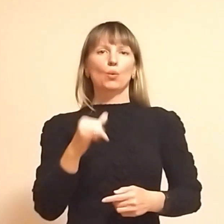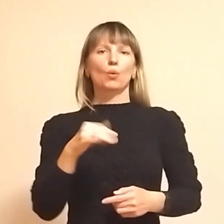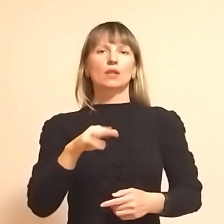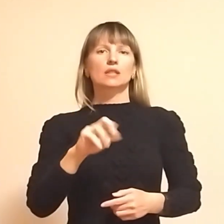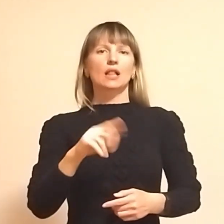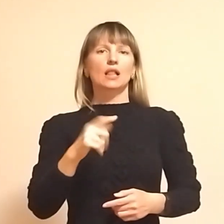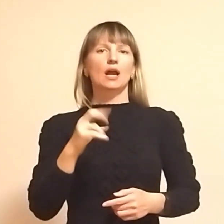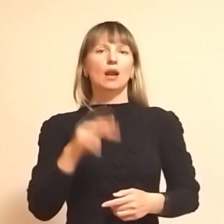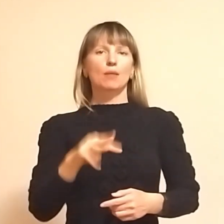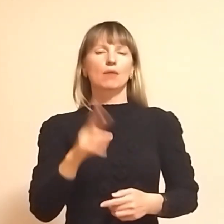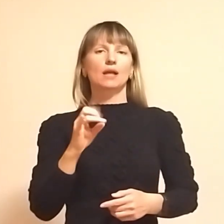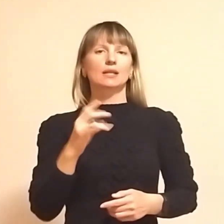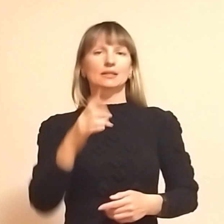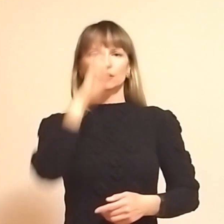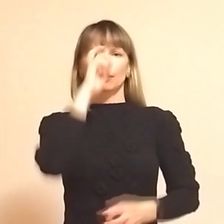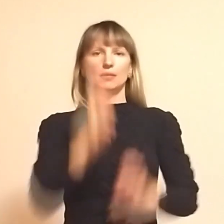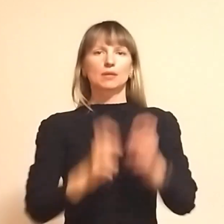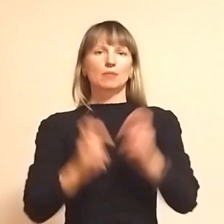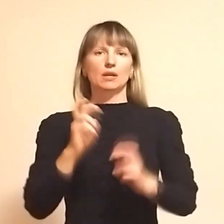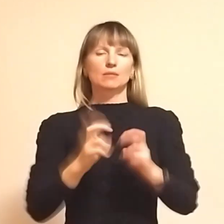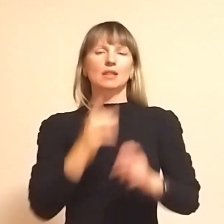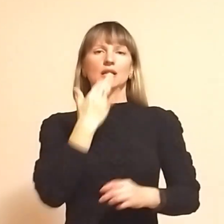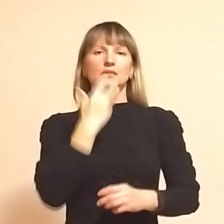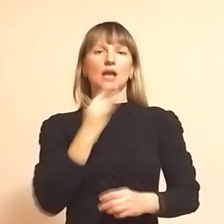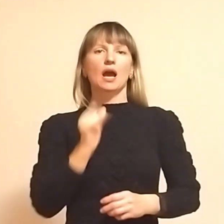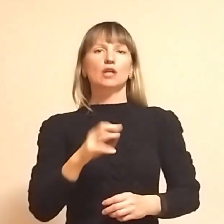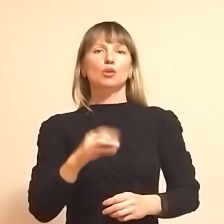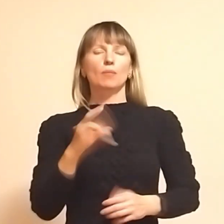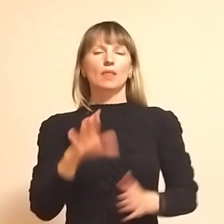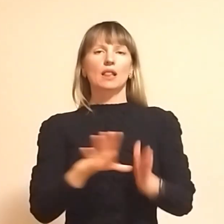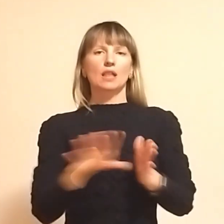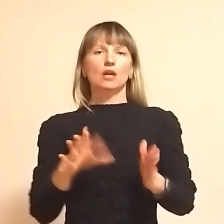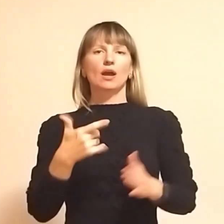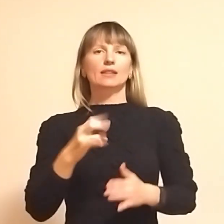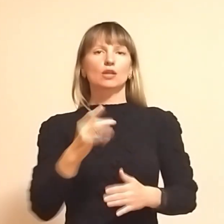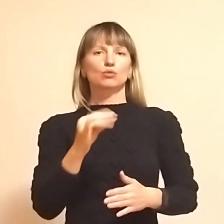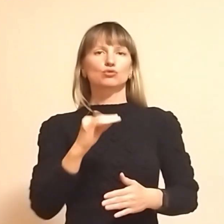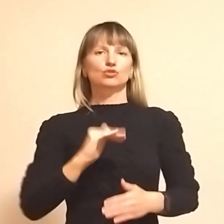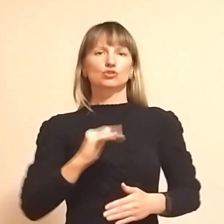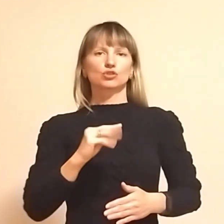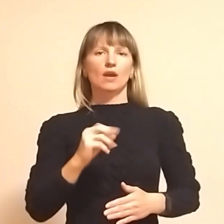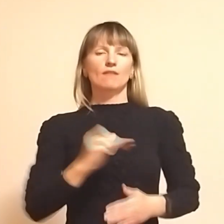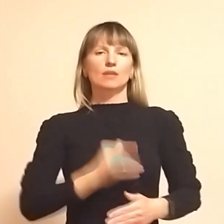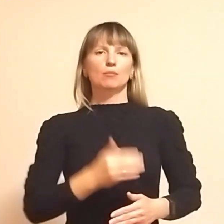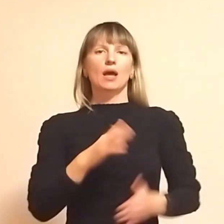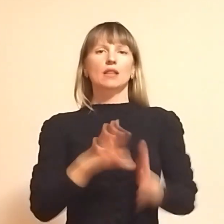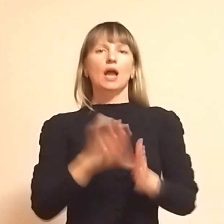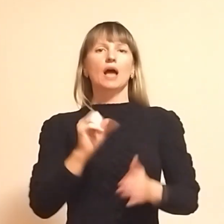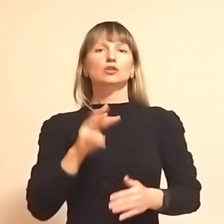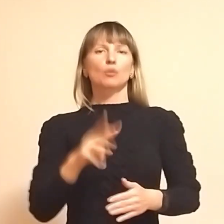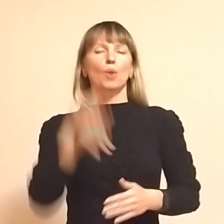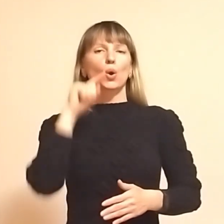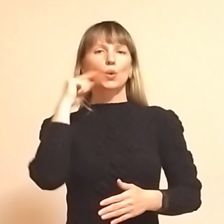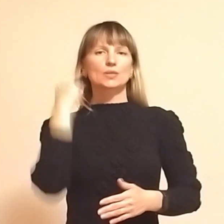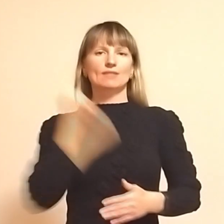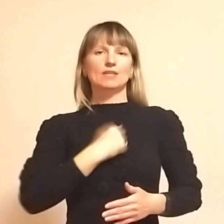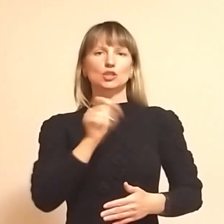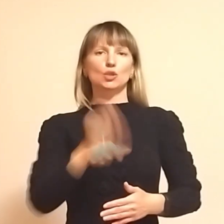телеграм-каналі державного підприємства «Національна атомна енергогенеруюча компанія «Енергоатом». Російські військові